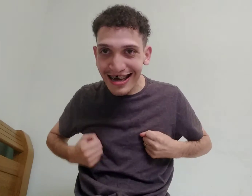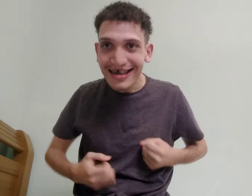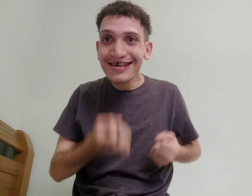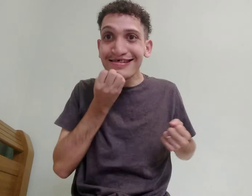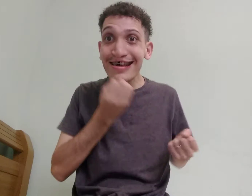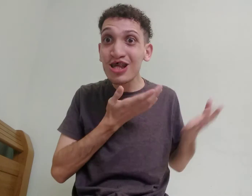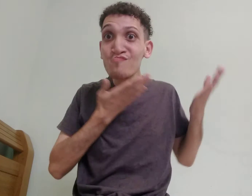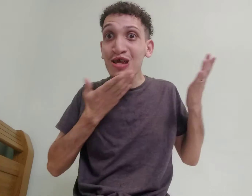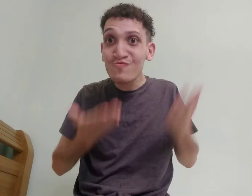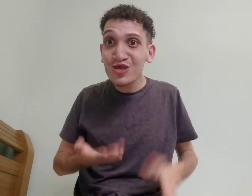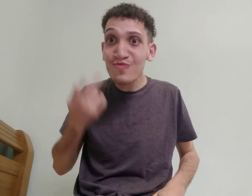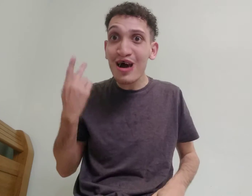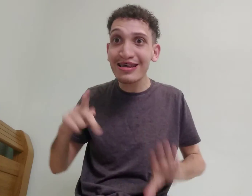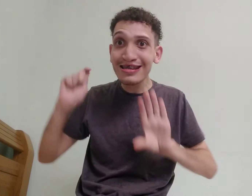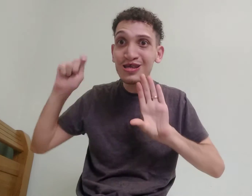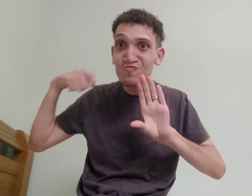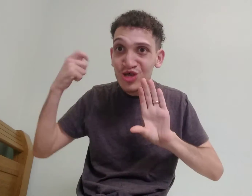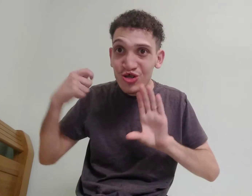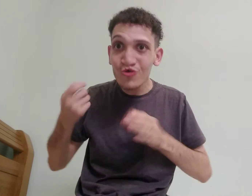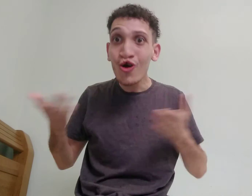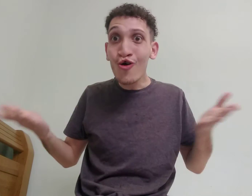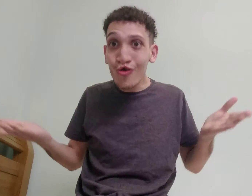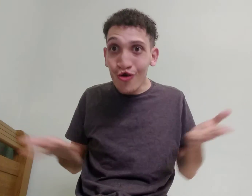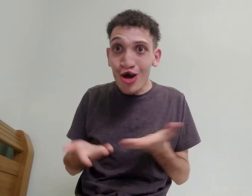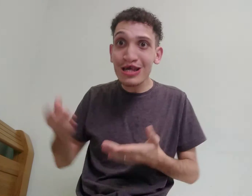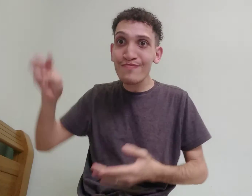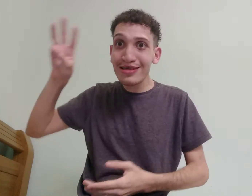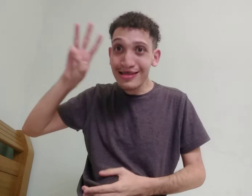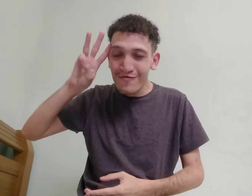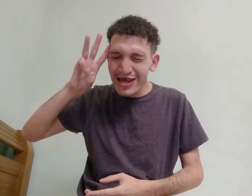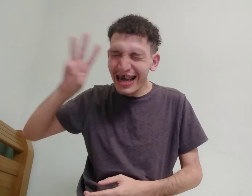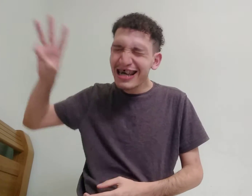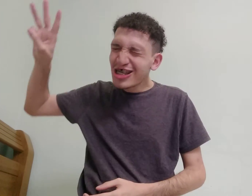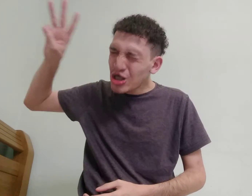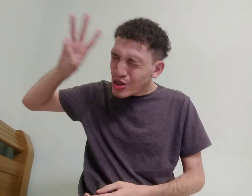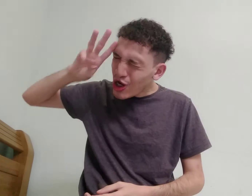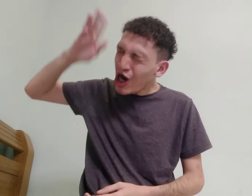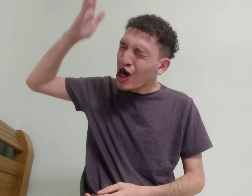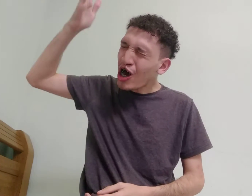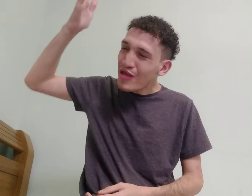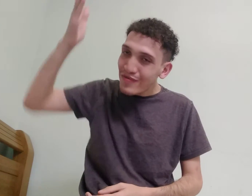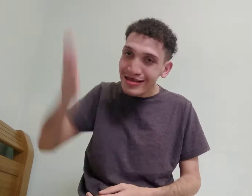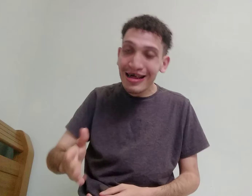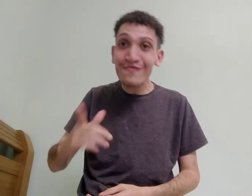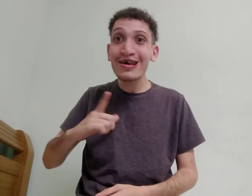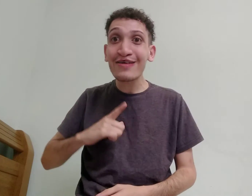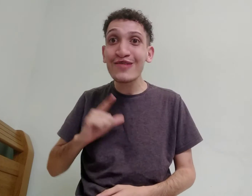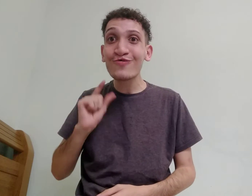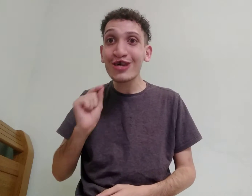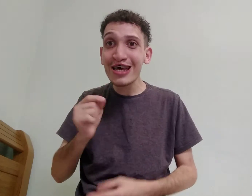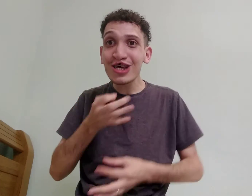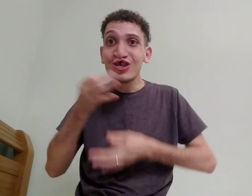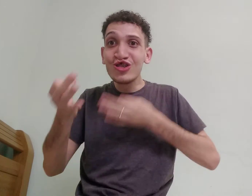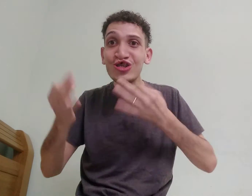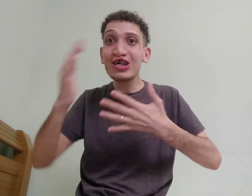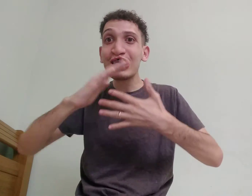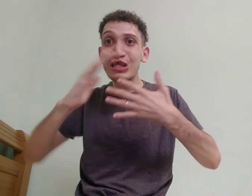Seja bem-vindo a esse vídeo, hoje é terça-feira e toda terça-feira tem o quê? Linha de